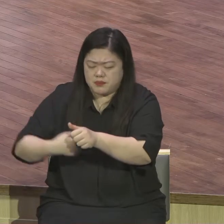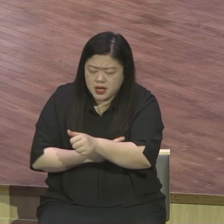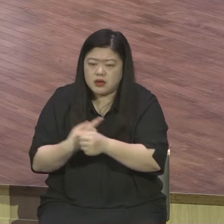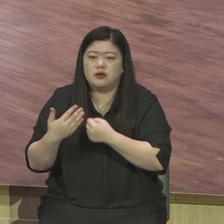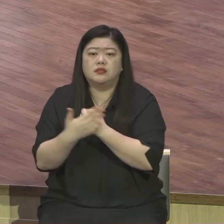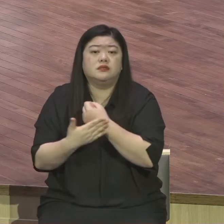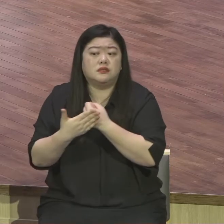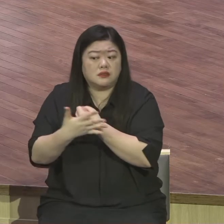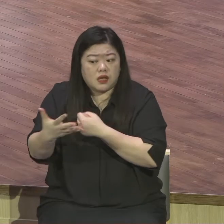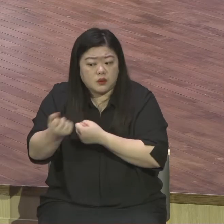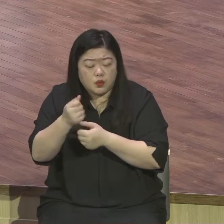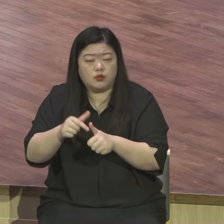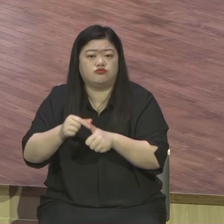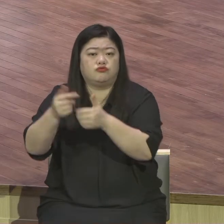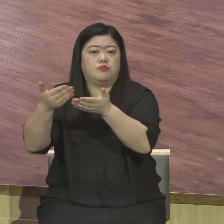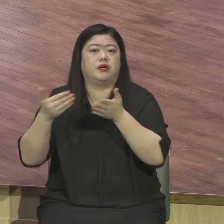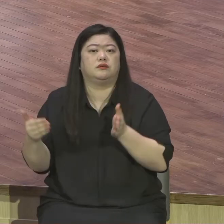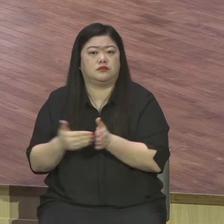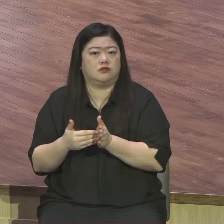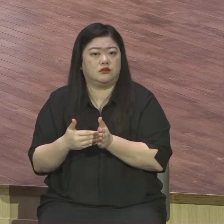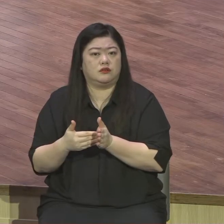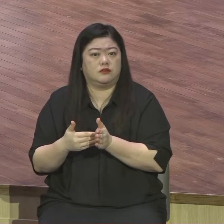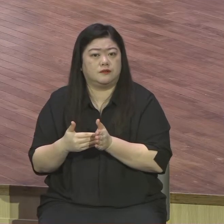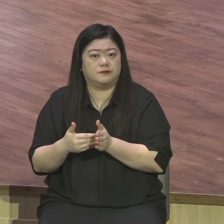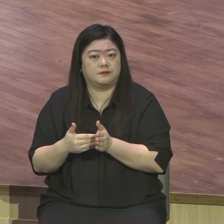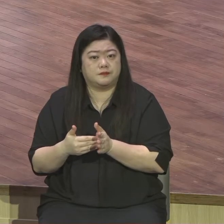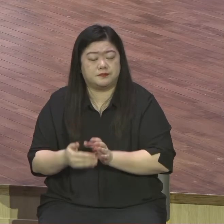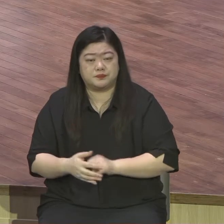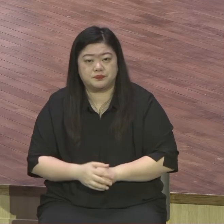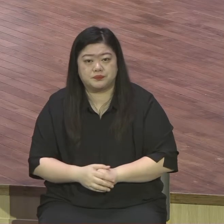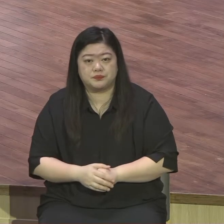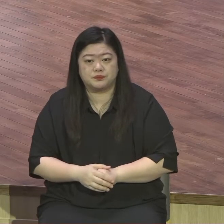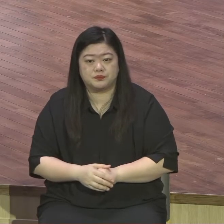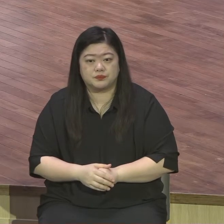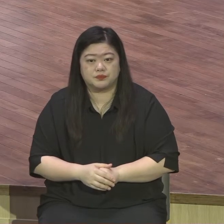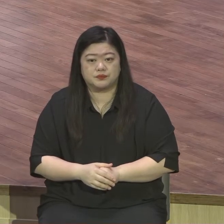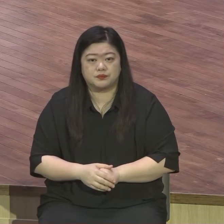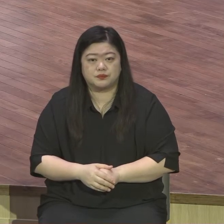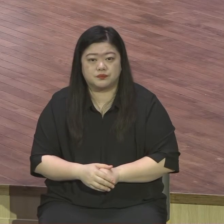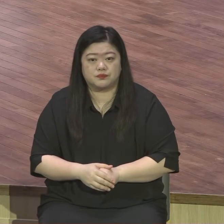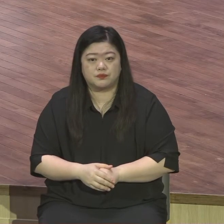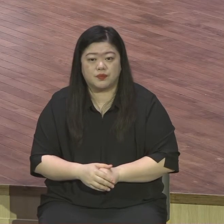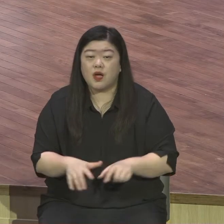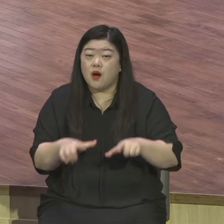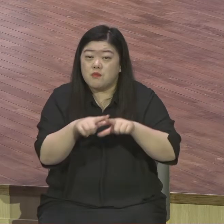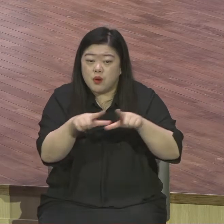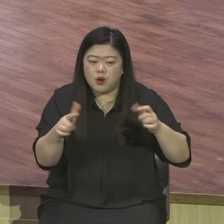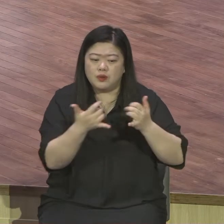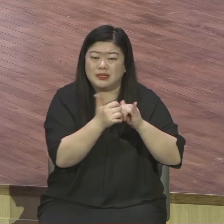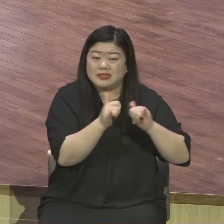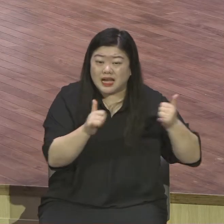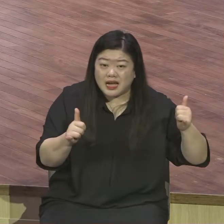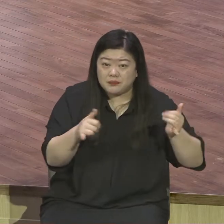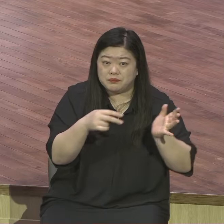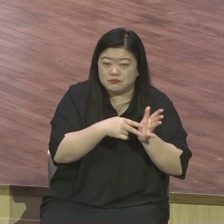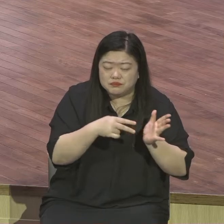형태를 취합니다 그래서 인간들은 신을 차당합니다 노력합니다 어떤 행위를 강조합니다